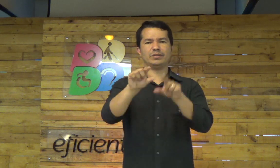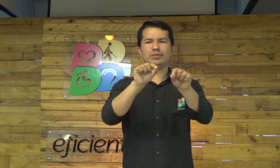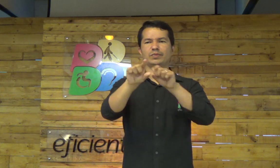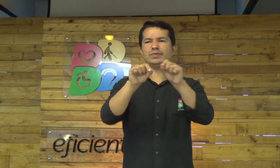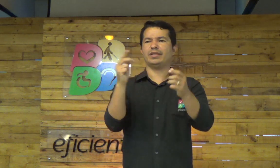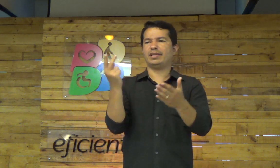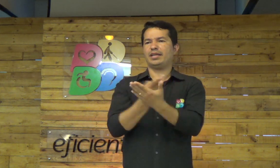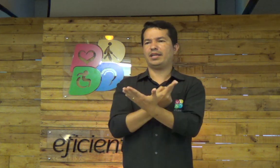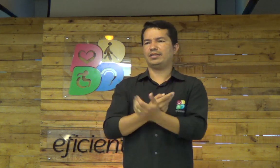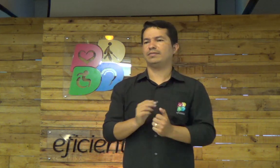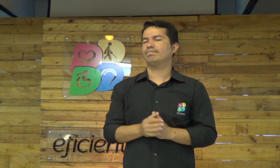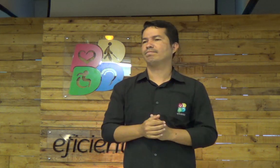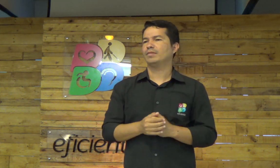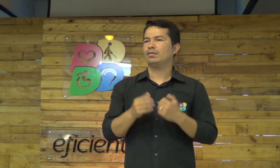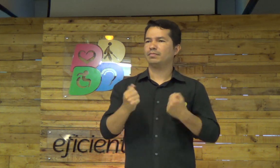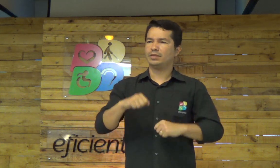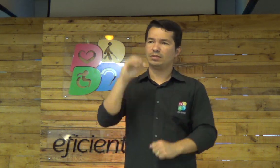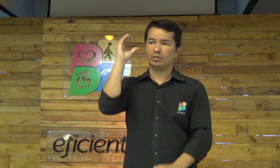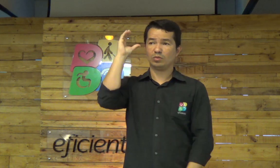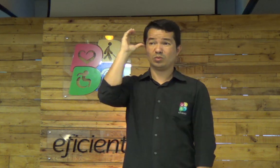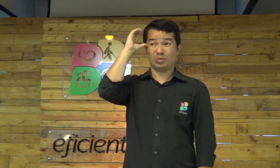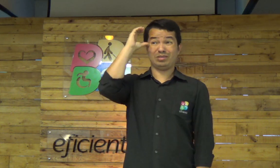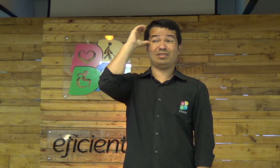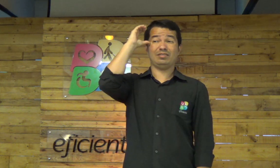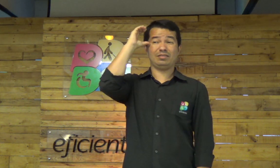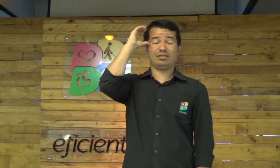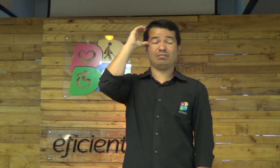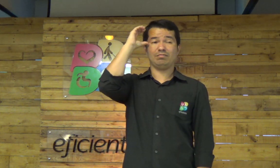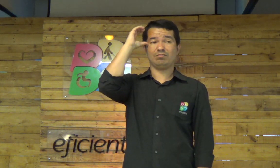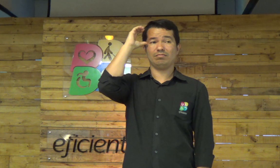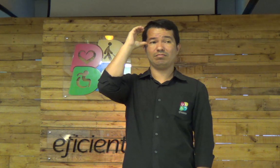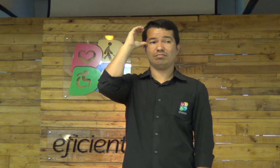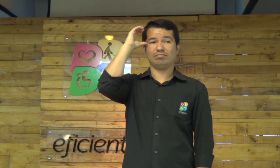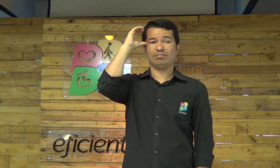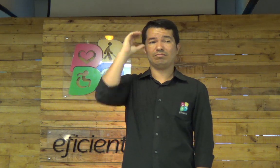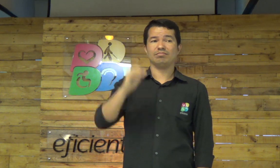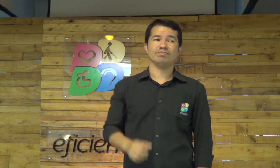crianças, de escolher as coisas erradas, nós precisamos ter consciência.